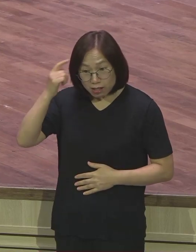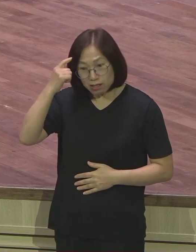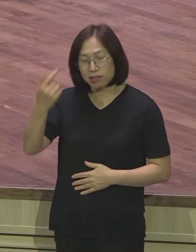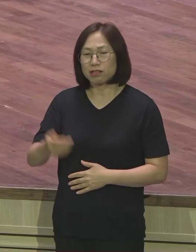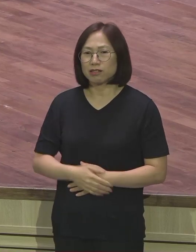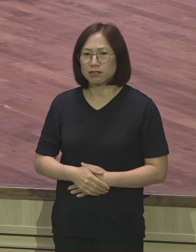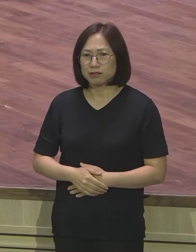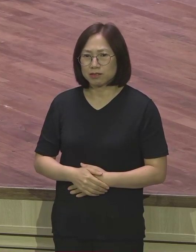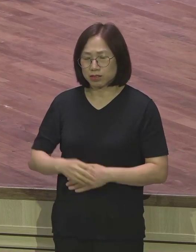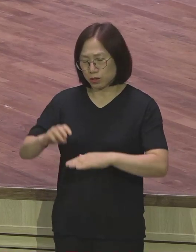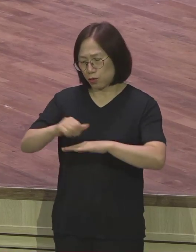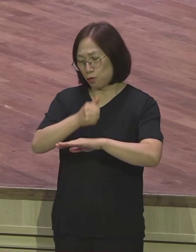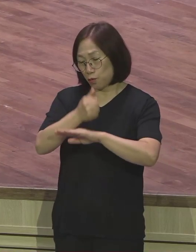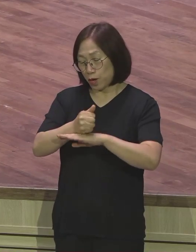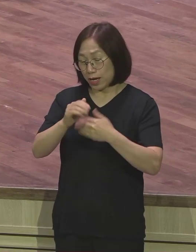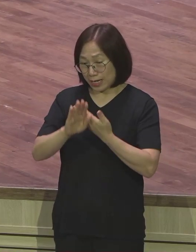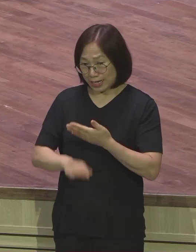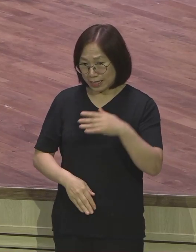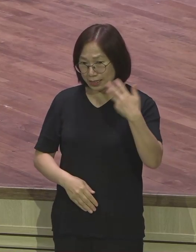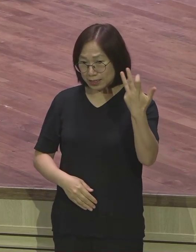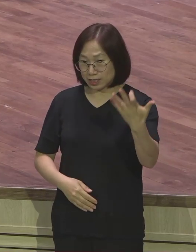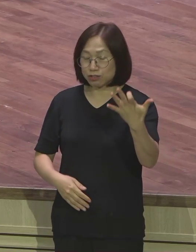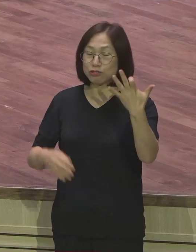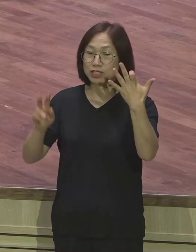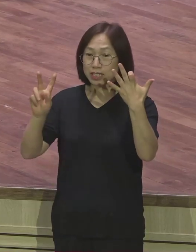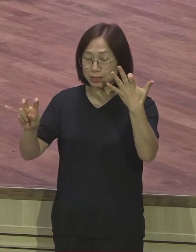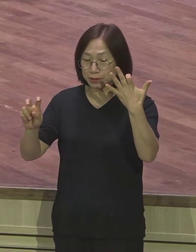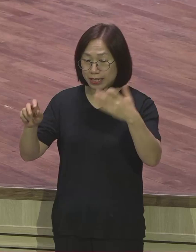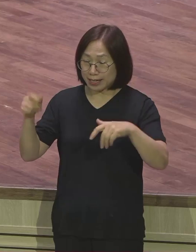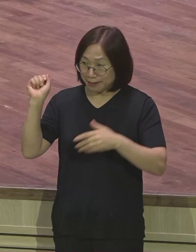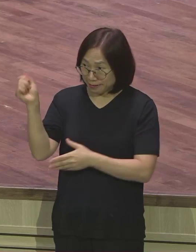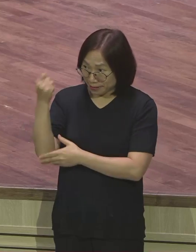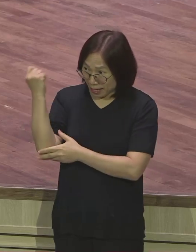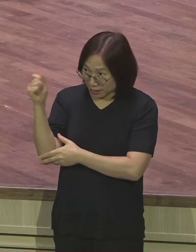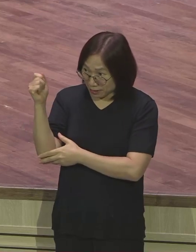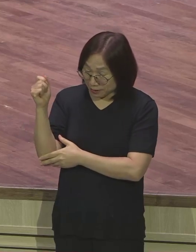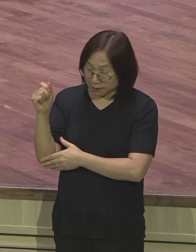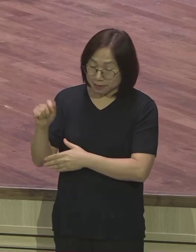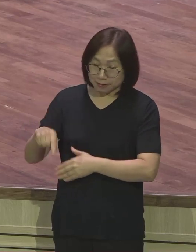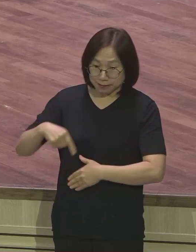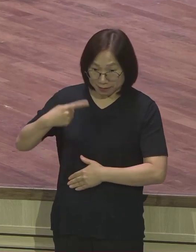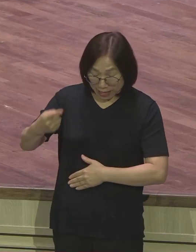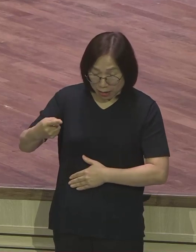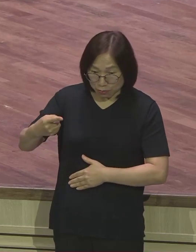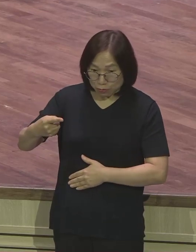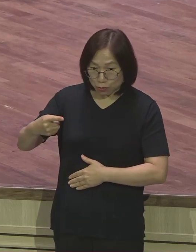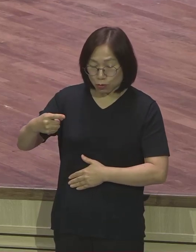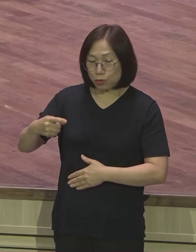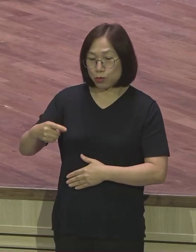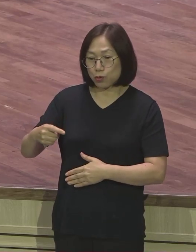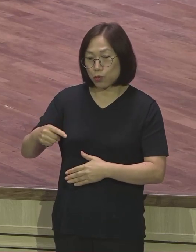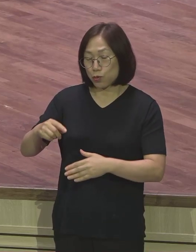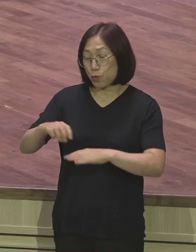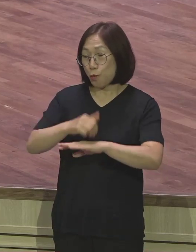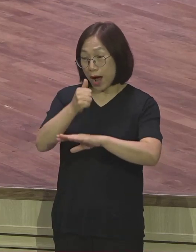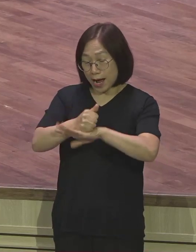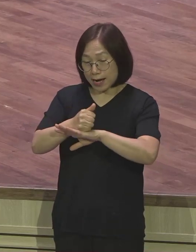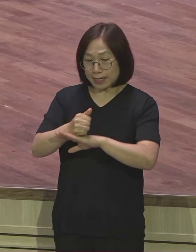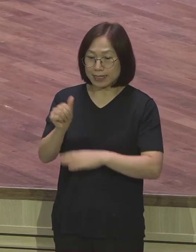열한기와 19장 20장에 보게 되면 다윗 다음으로 하나님 앞에 성왕이라고 아주 칭청받았던 히스기야 왕에게